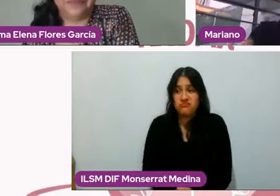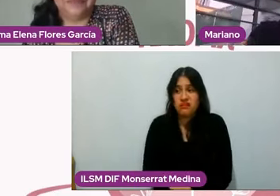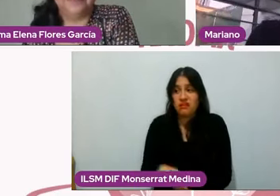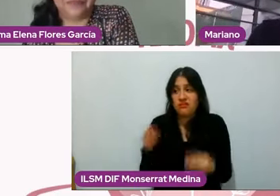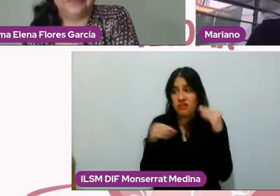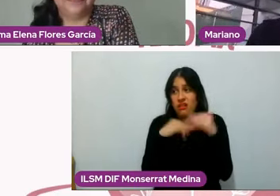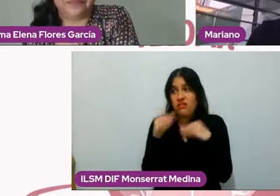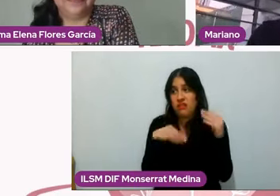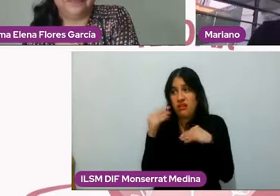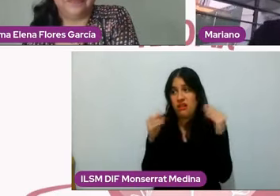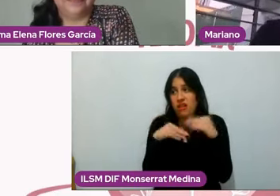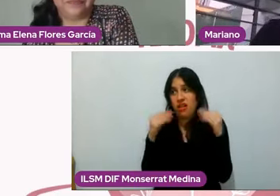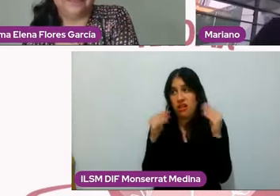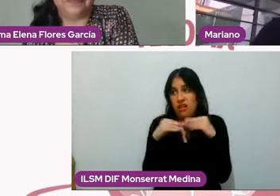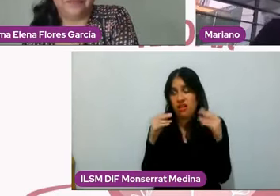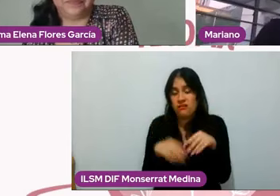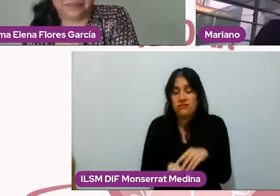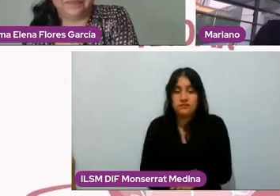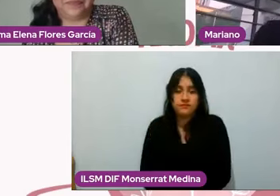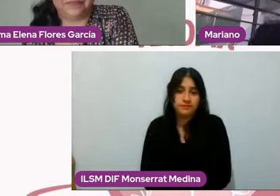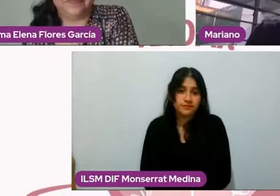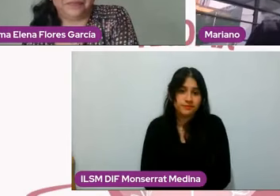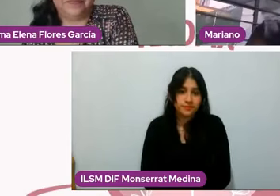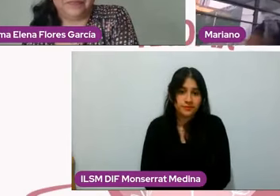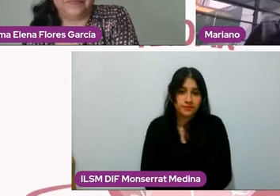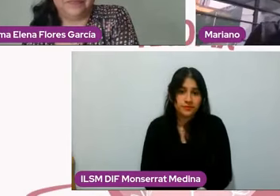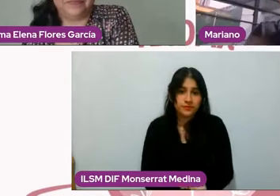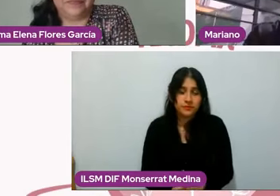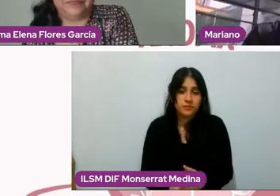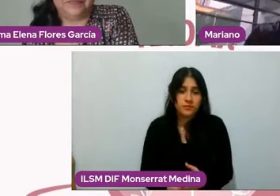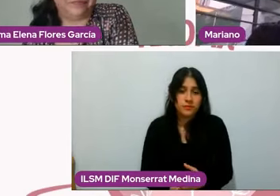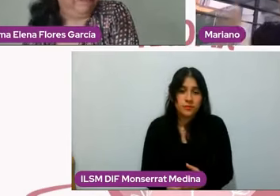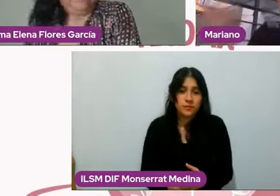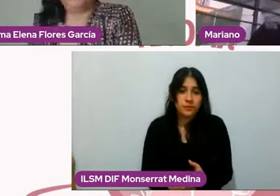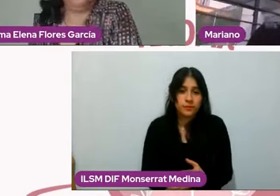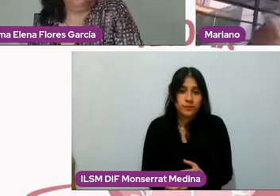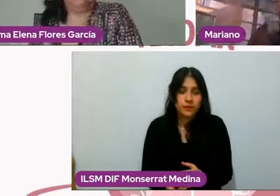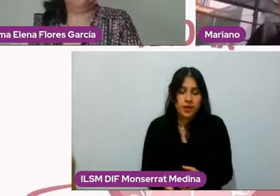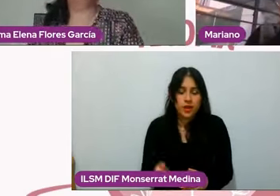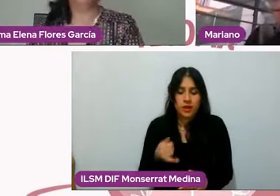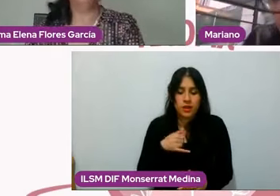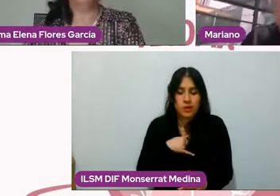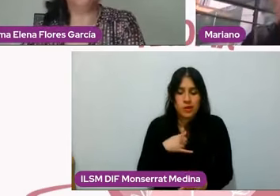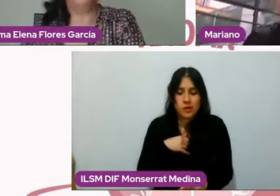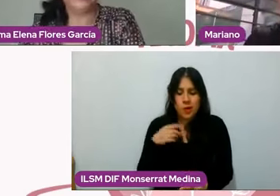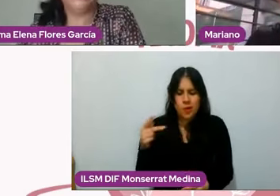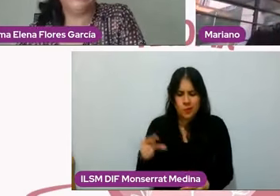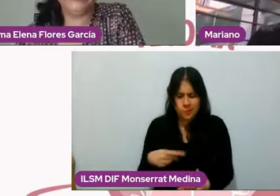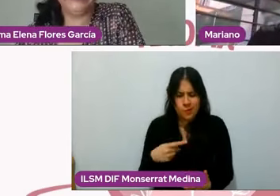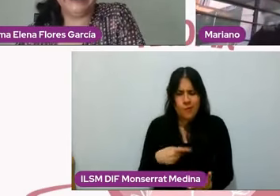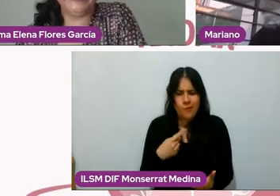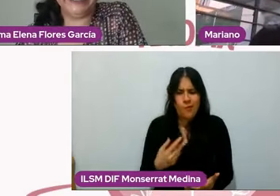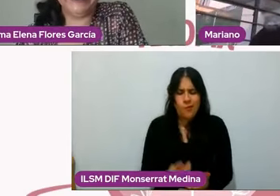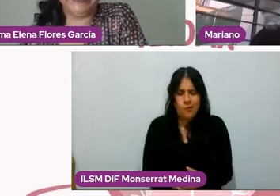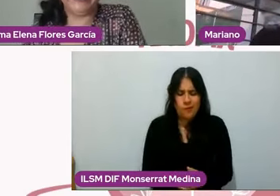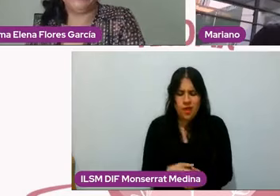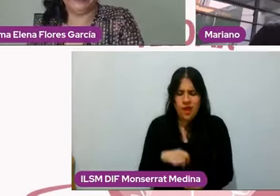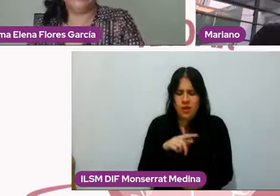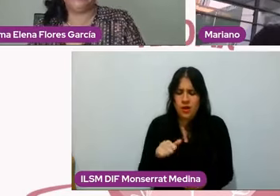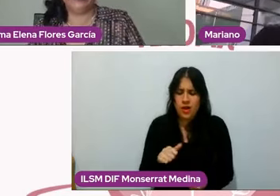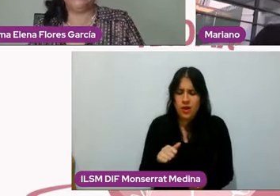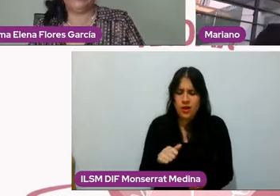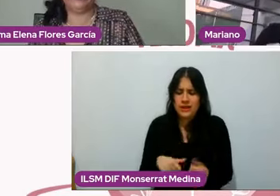para supuestamente ayudarlos y yo me sigo preguntando después de 15 años de terapia, ¿no?